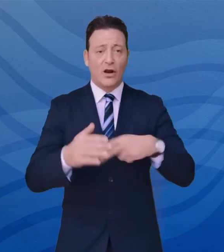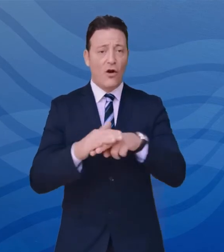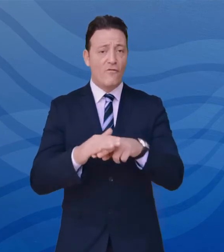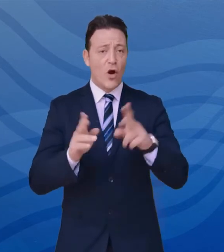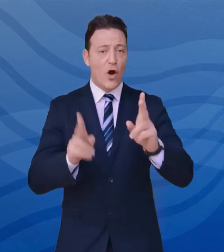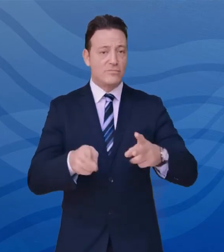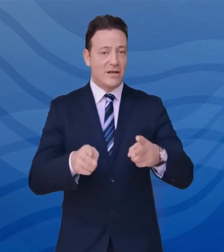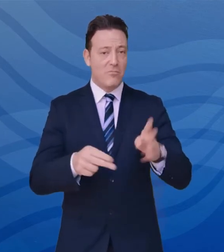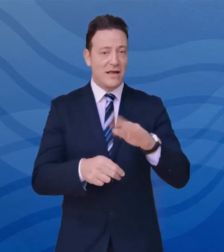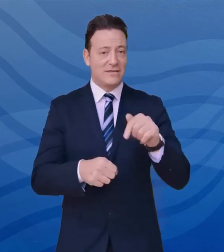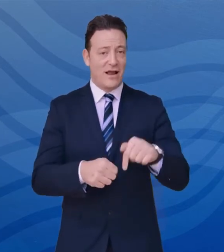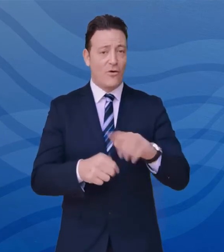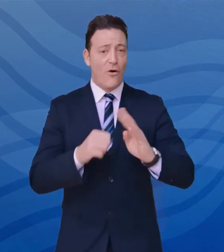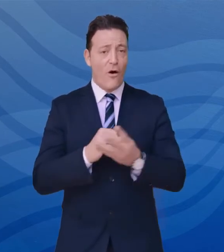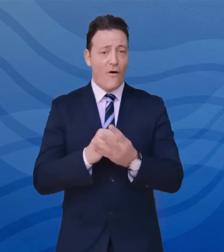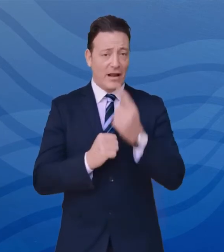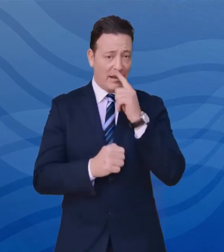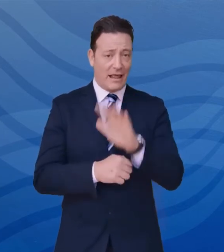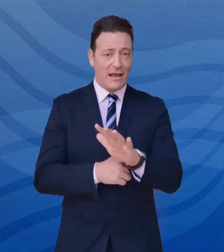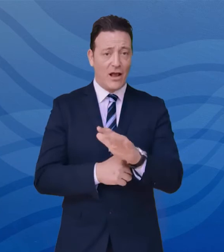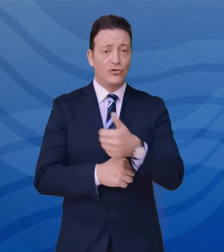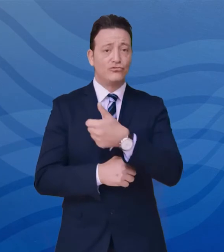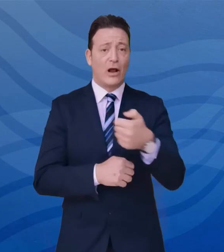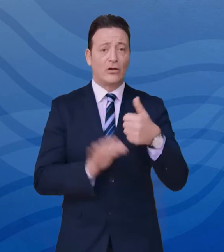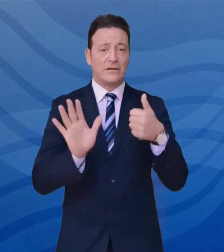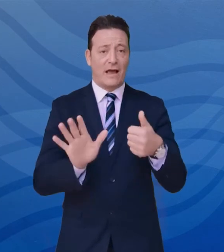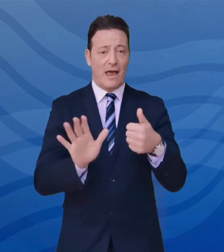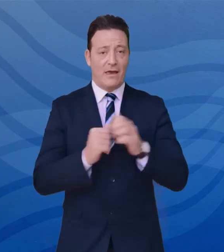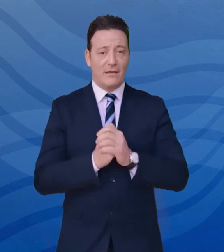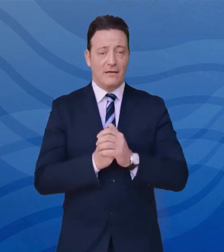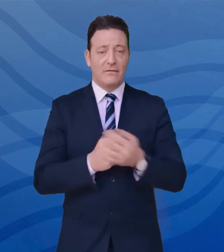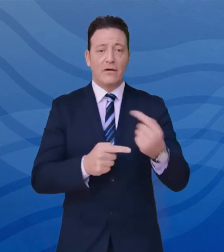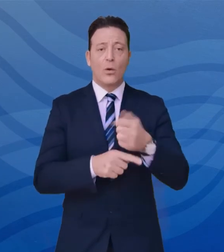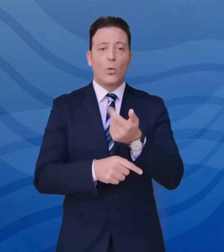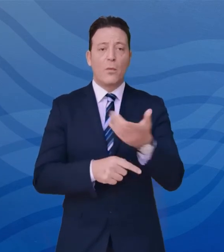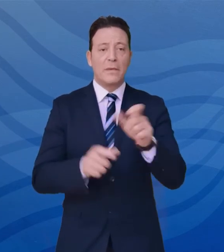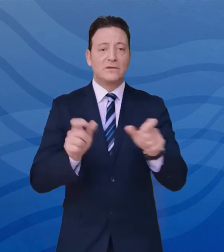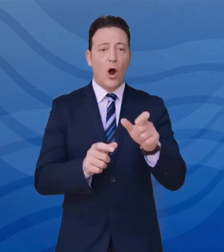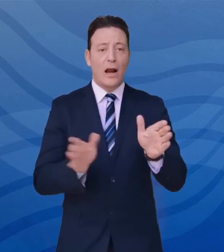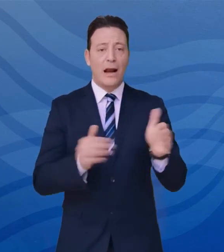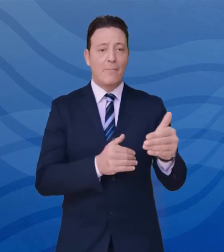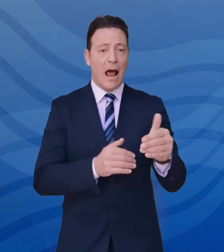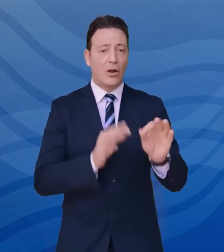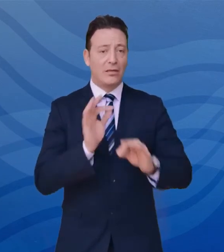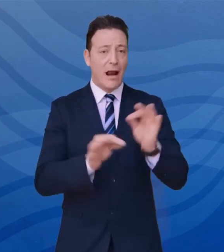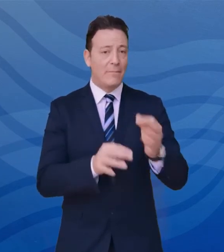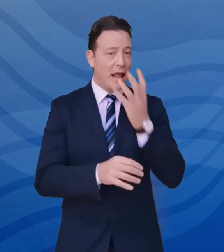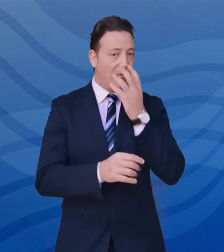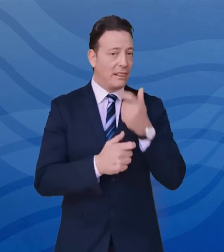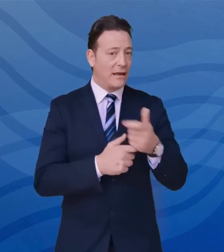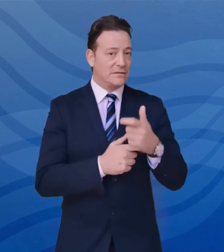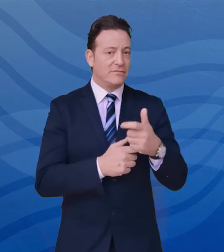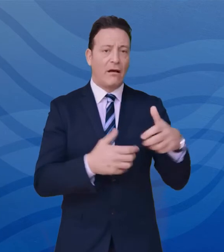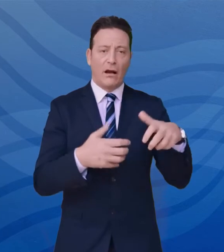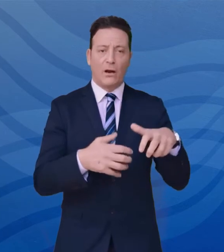ospedaliere Lucane Covid dedicate è di 106 pazienti, mentre il numero dei ricoverati nei reparti terapia intensiva è in riduzione,